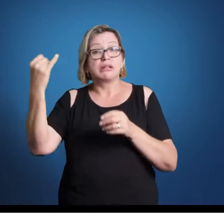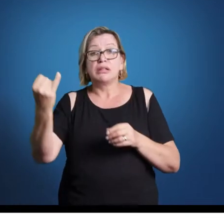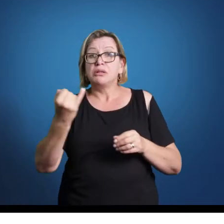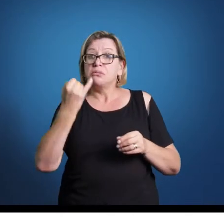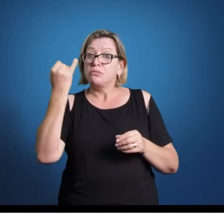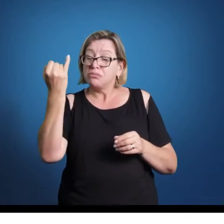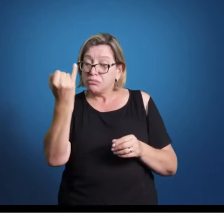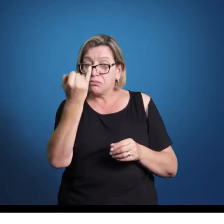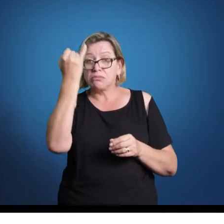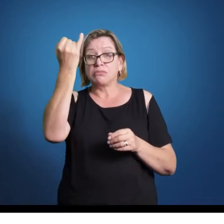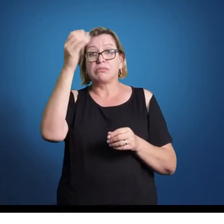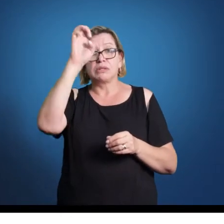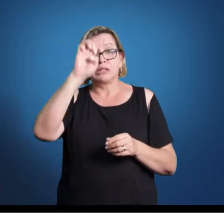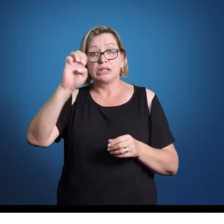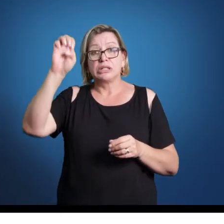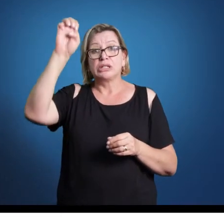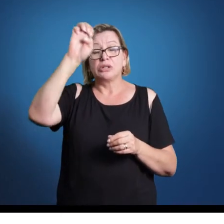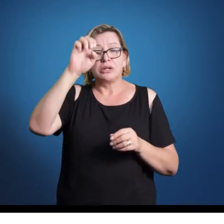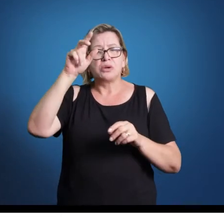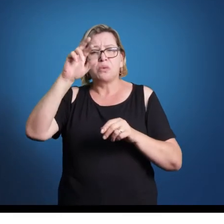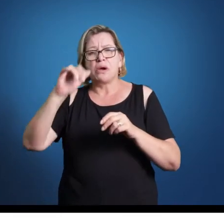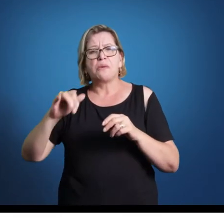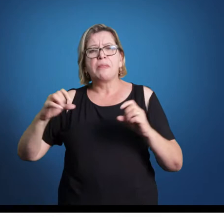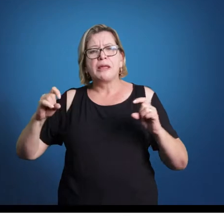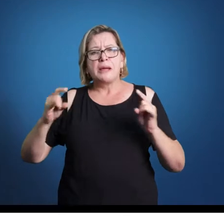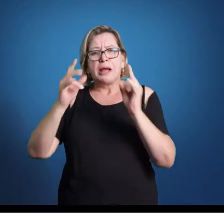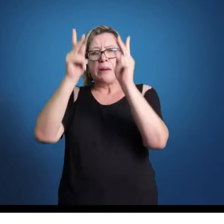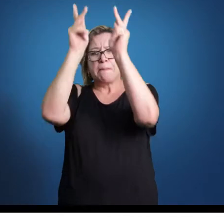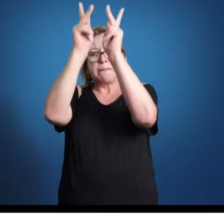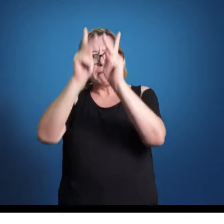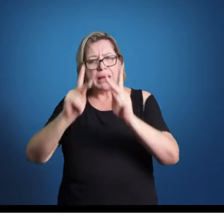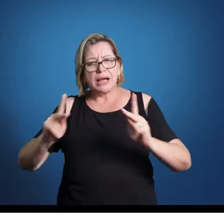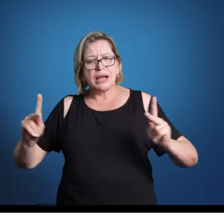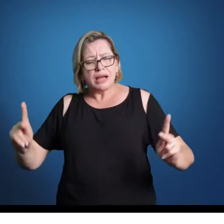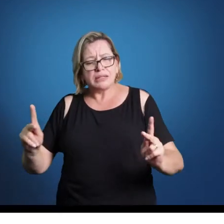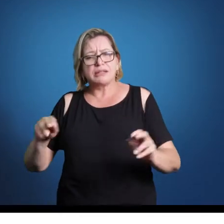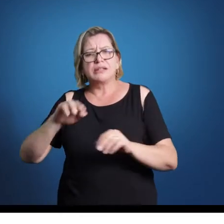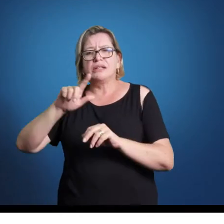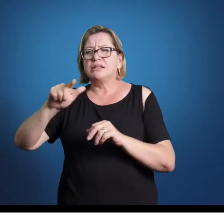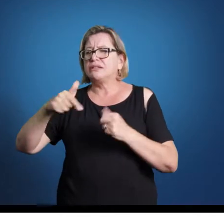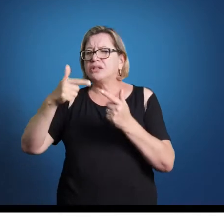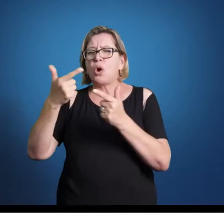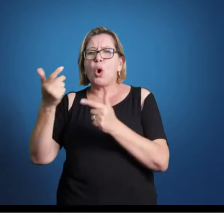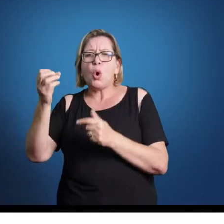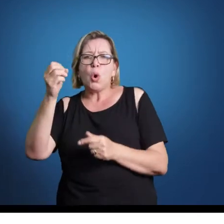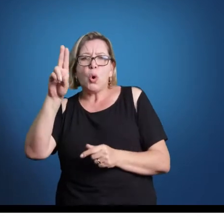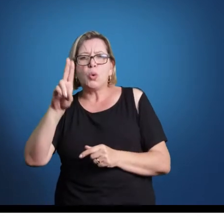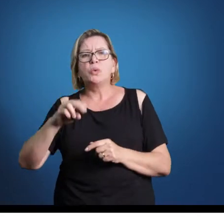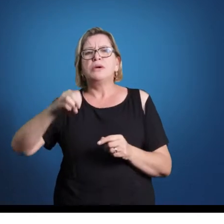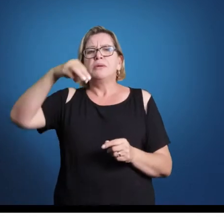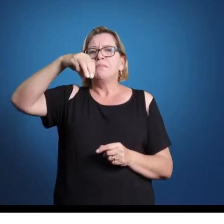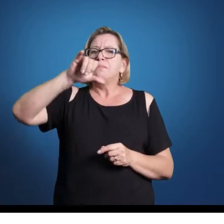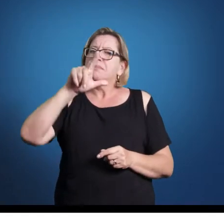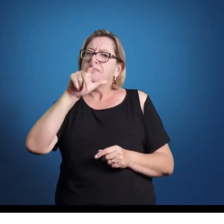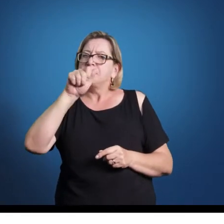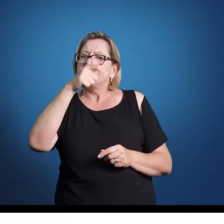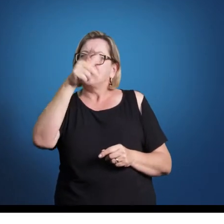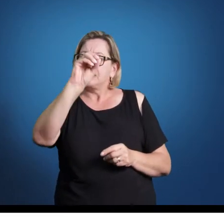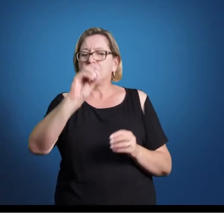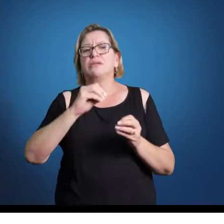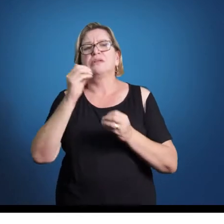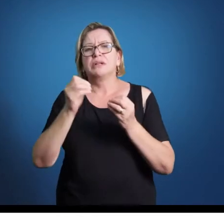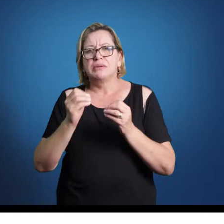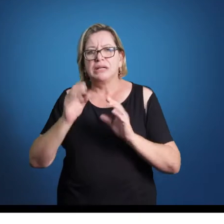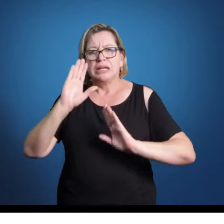Monique, Milão. Então, referirá, conforme a Escola de Viena, a Escola de Viena é apenas um